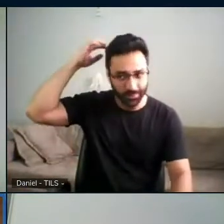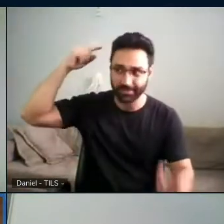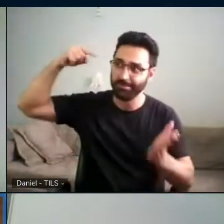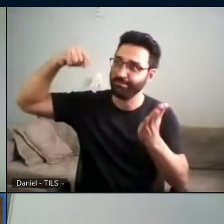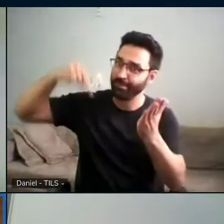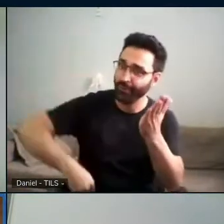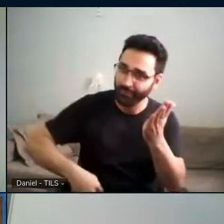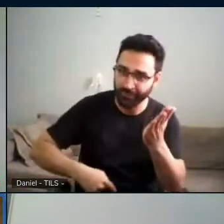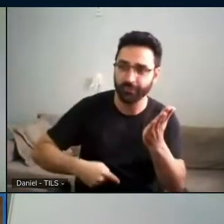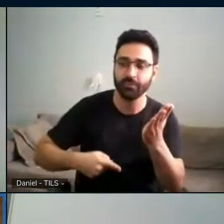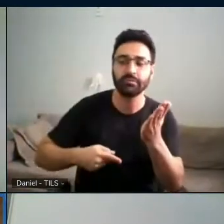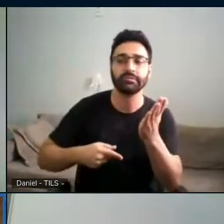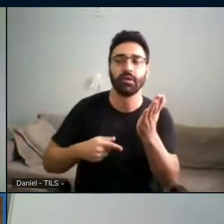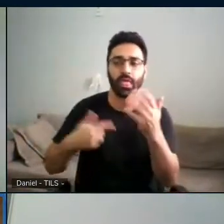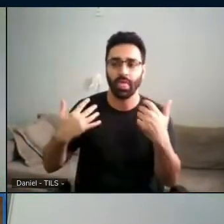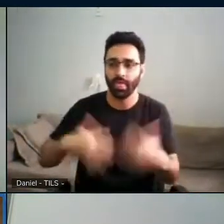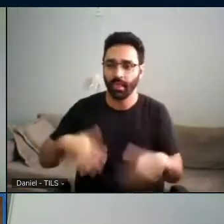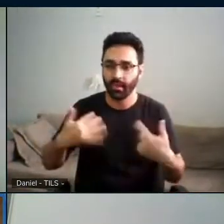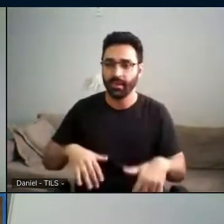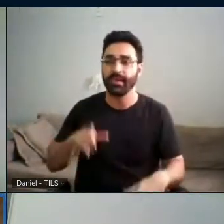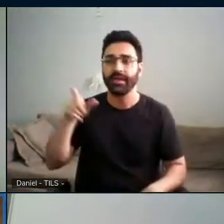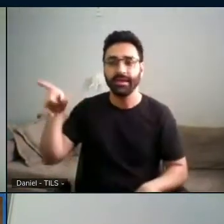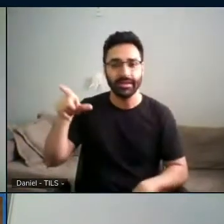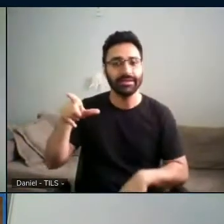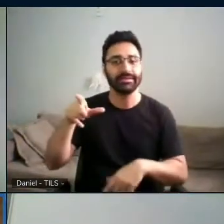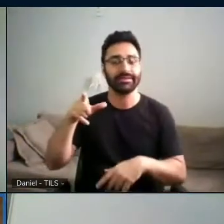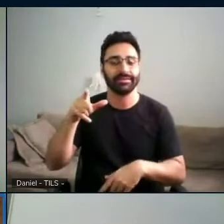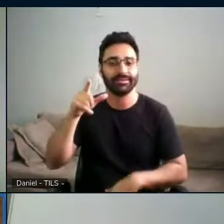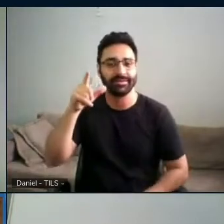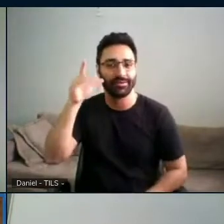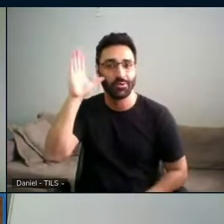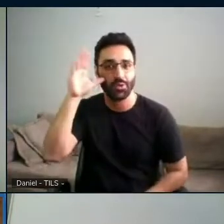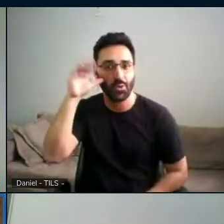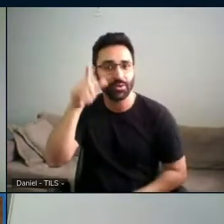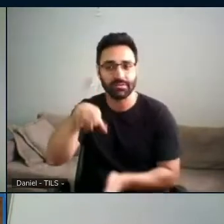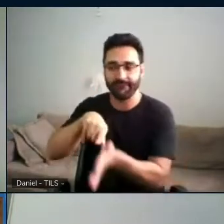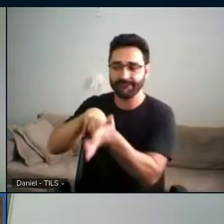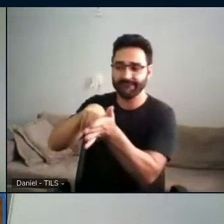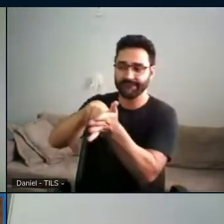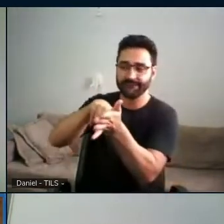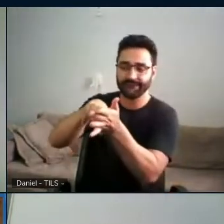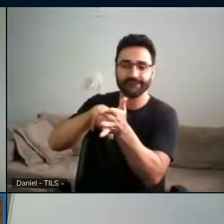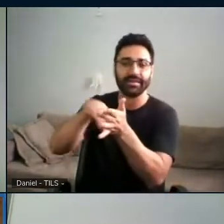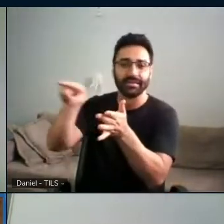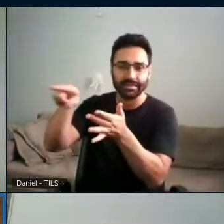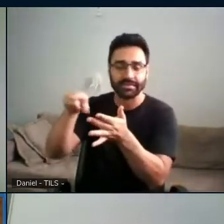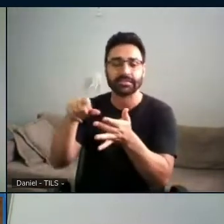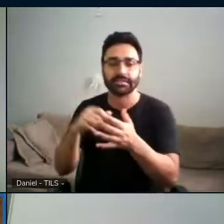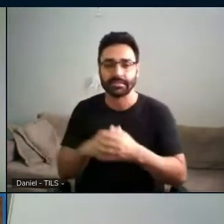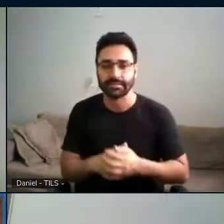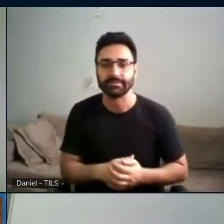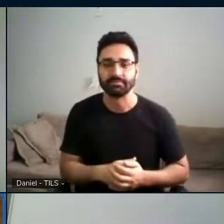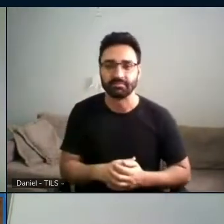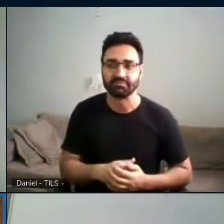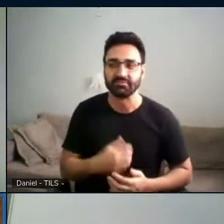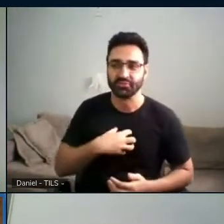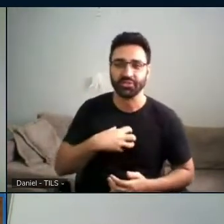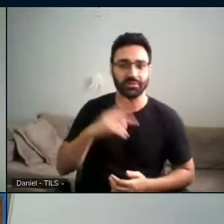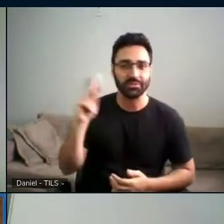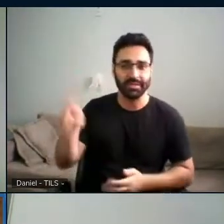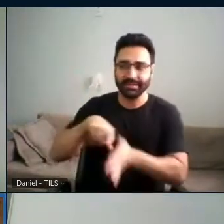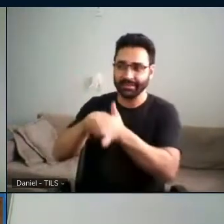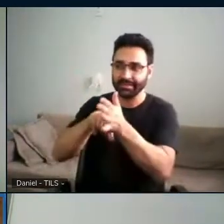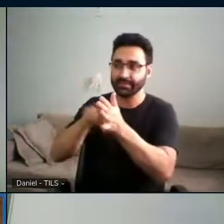ele faz, né? Esse espírito investigativo, esse espírito de pesquisador é presente no Guto, a sua presença é